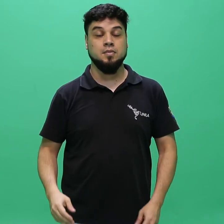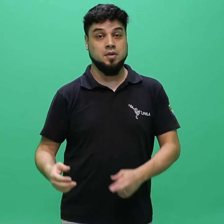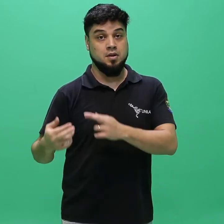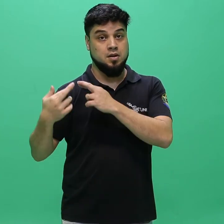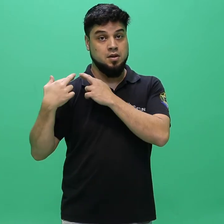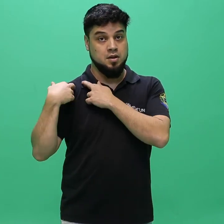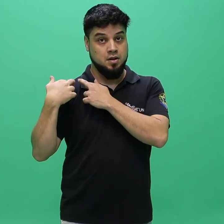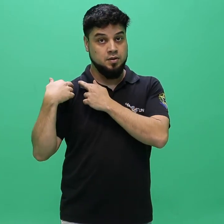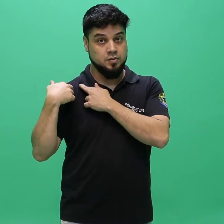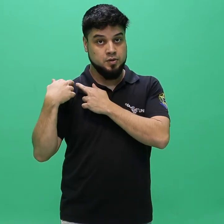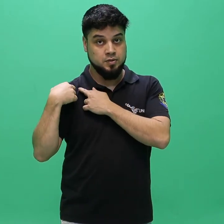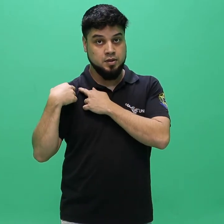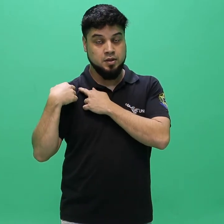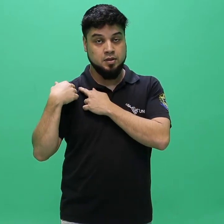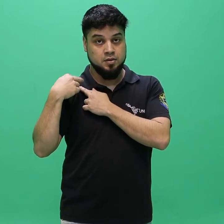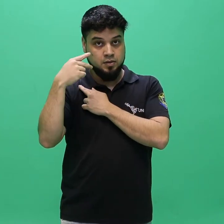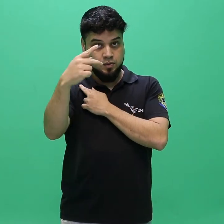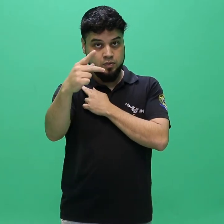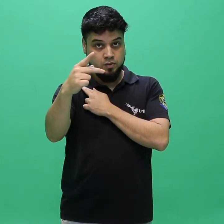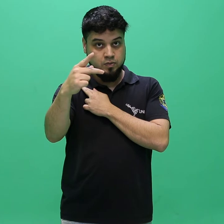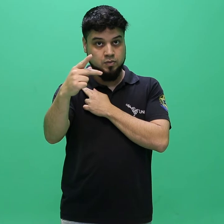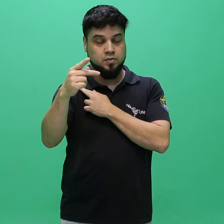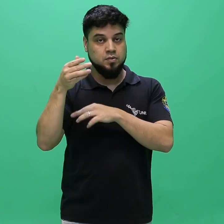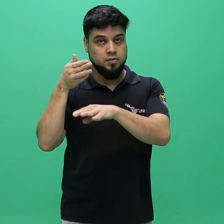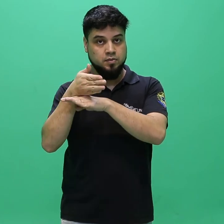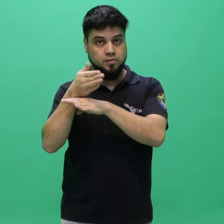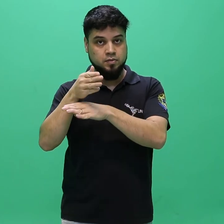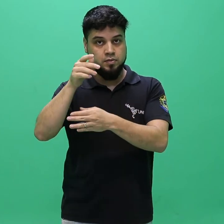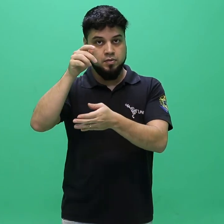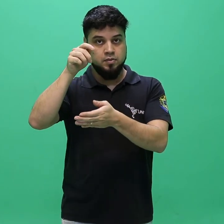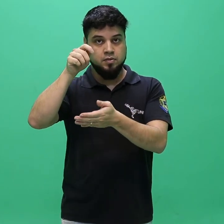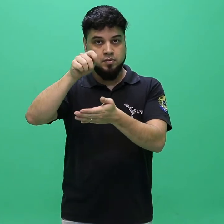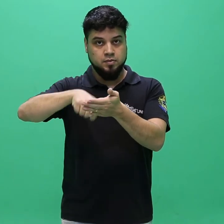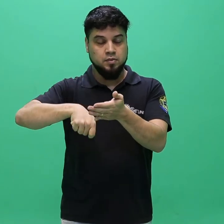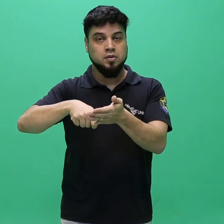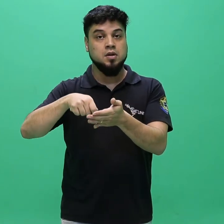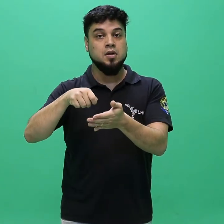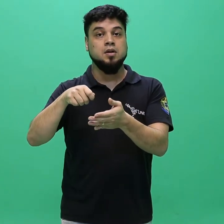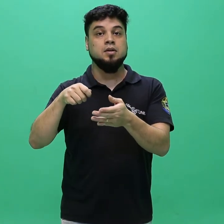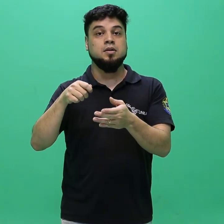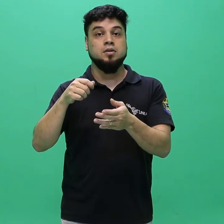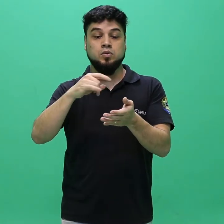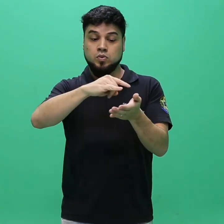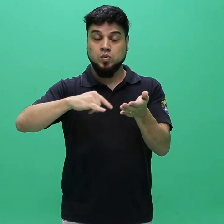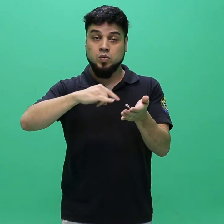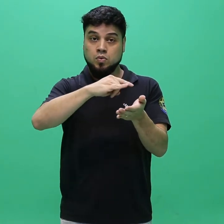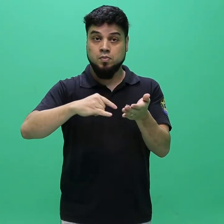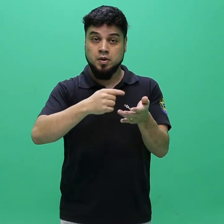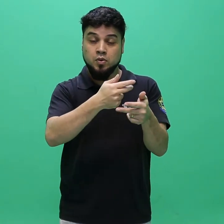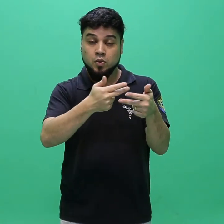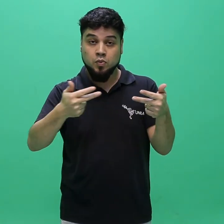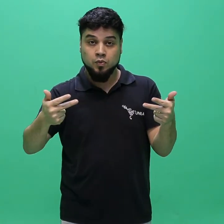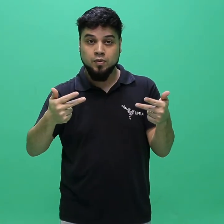sejam expedidos por órgão oficial. Estejam legíveis, carimbados,